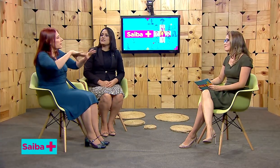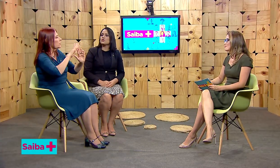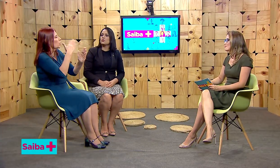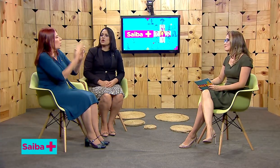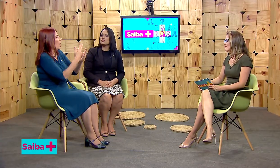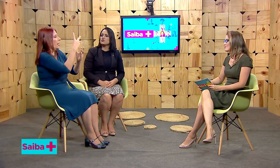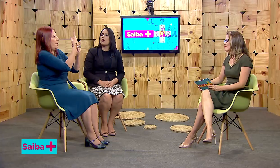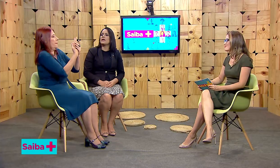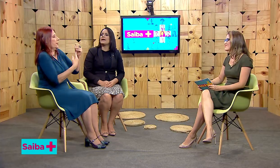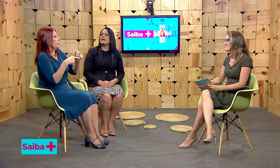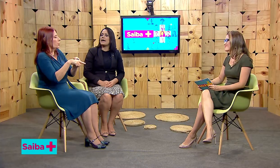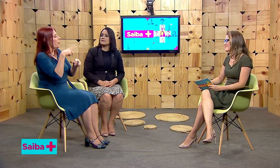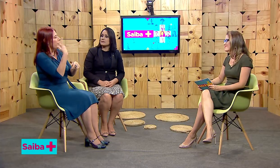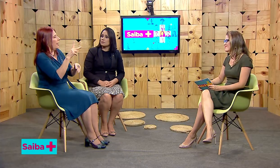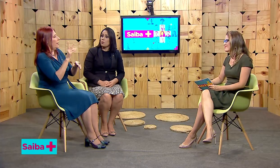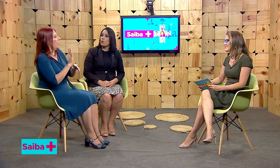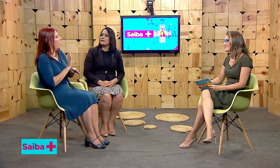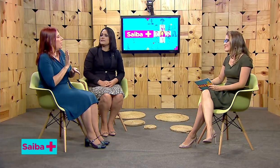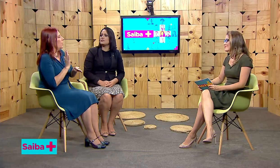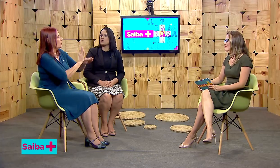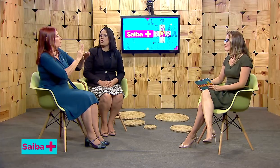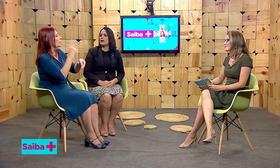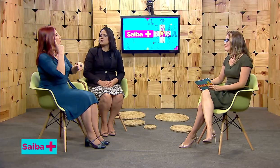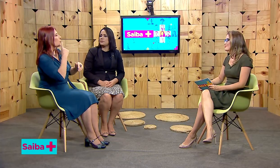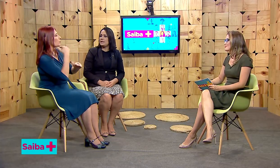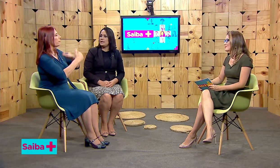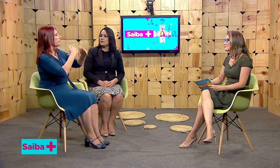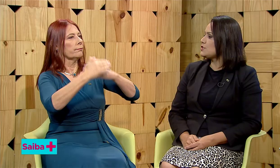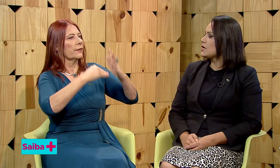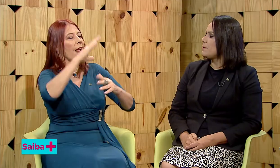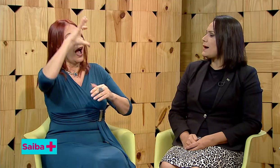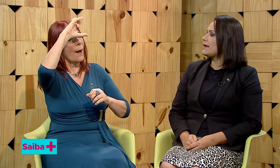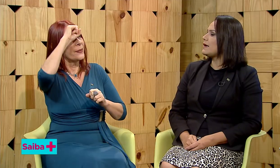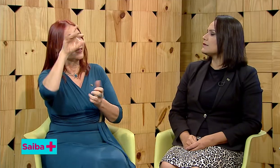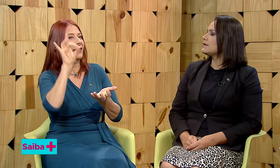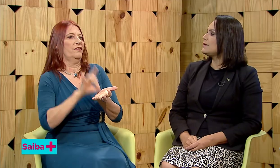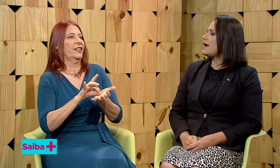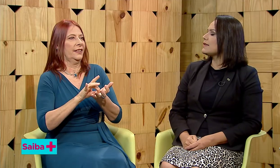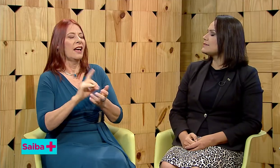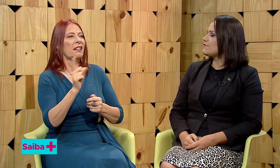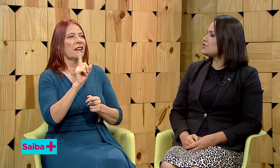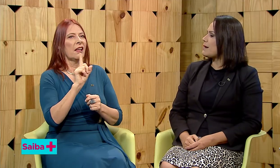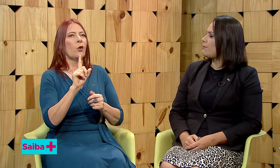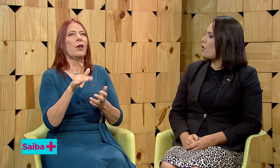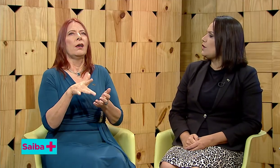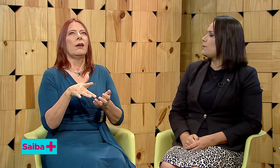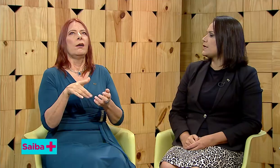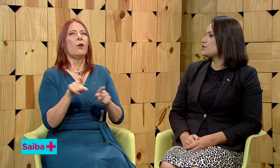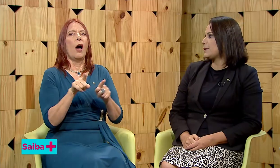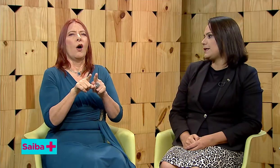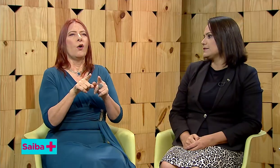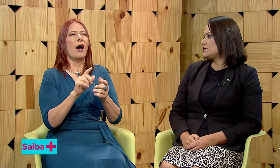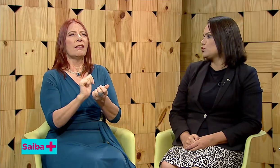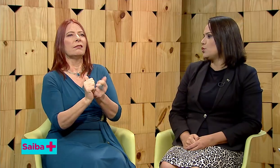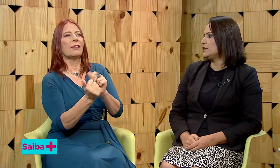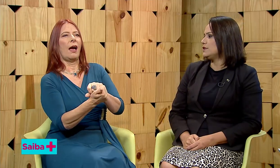por isso, o nosso sonho é criar muitas escolas bilingües para que ela sirva de apoio para as crianças surdas.